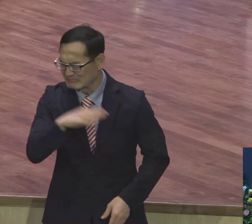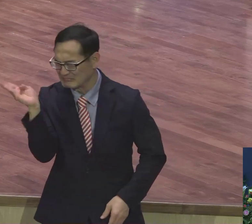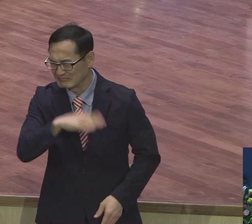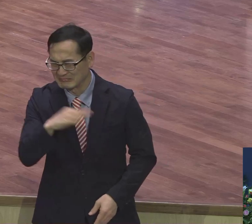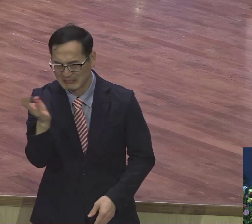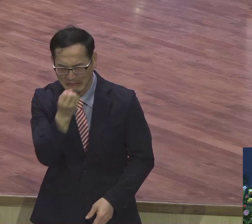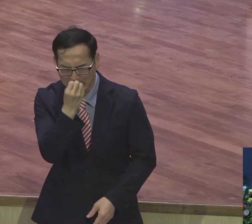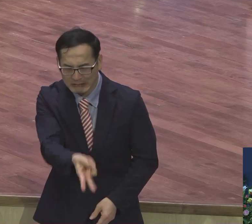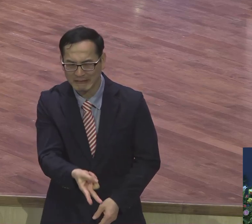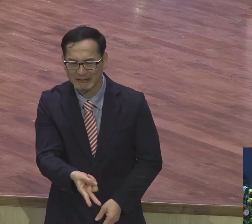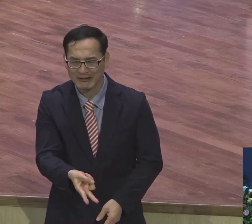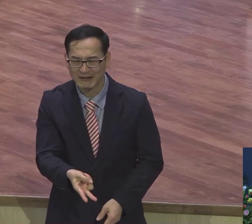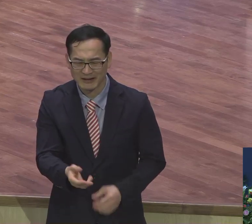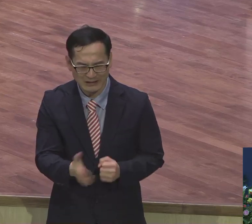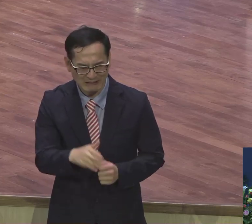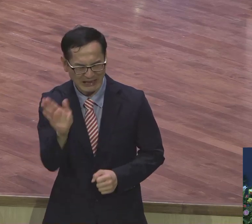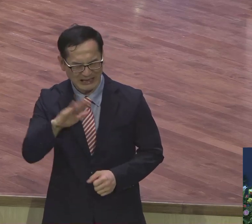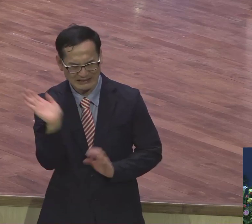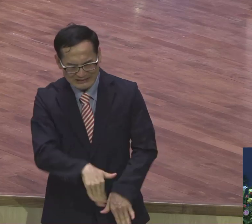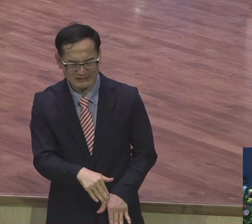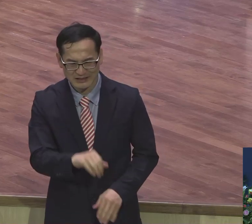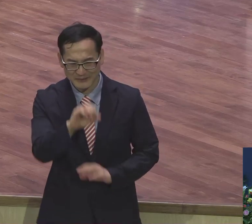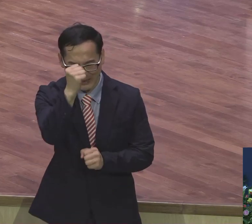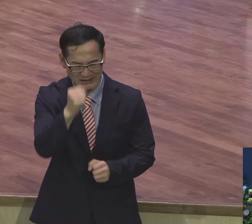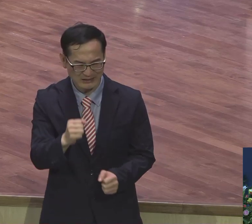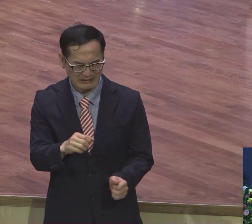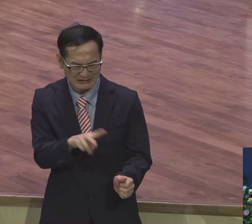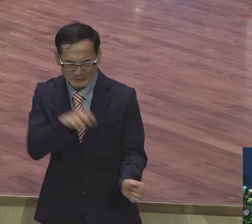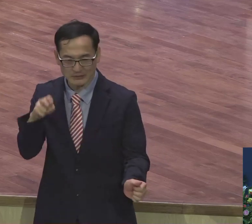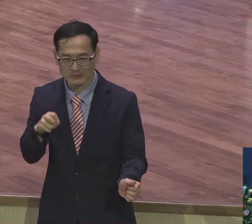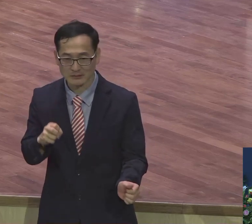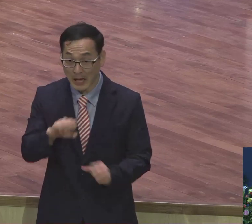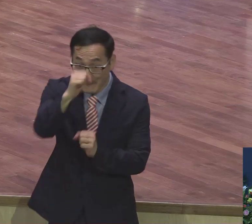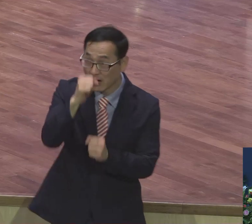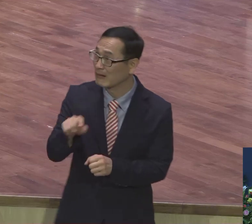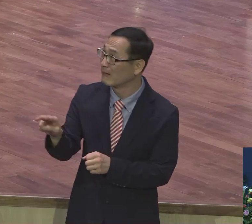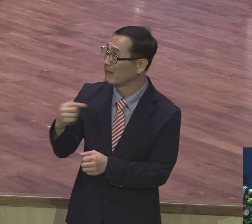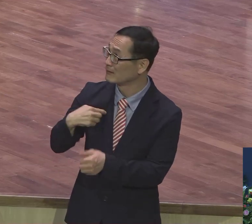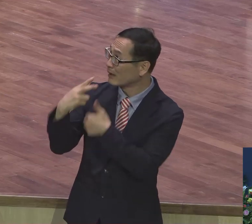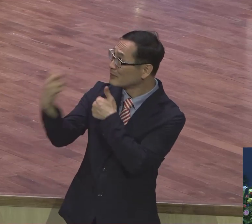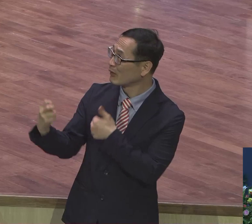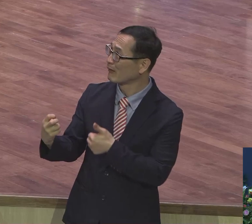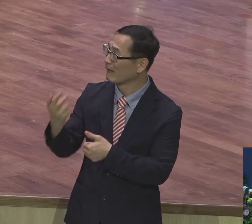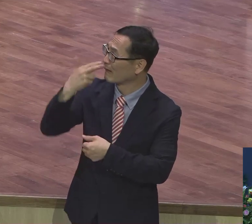찬밥신세를 대니까 발의 입장에서 볼 때 얼마나 억울하겠어요.